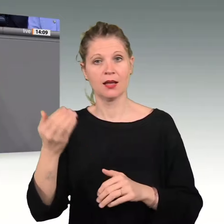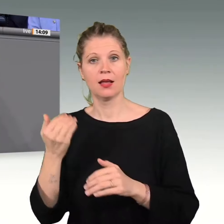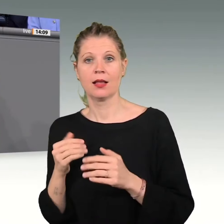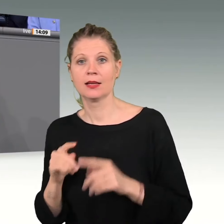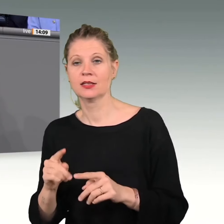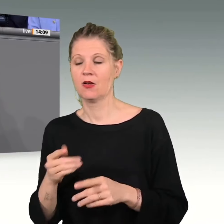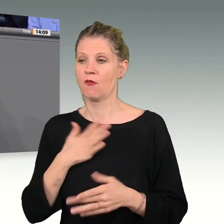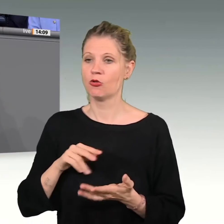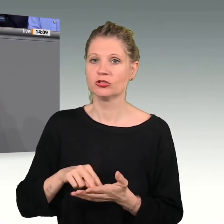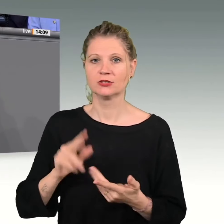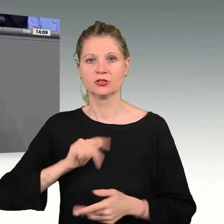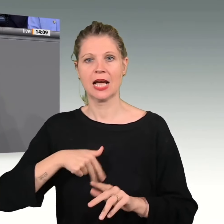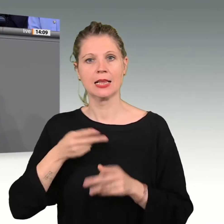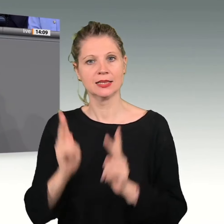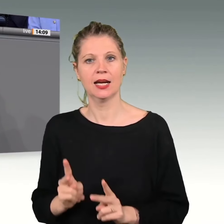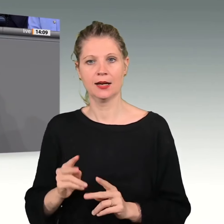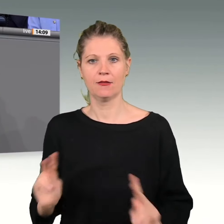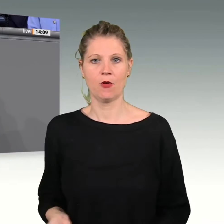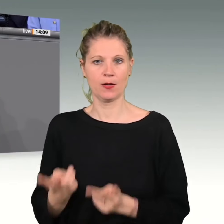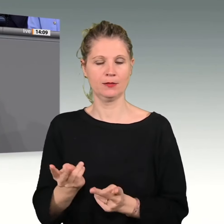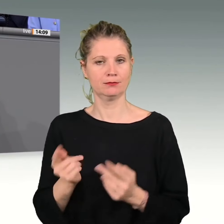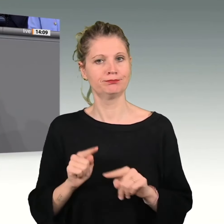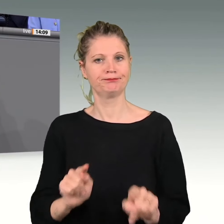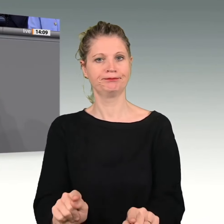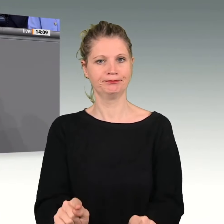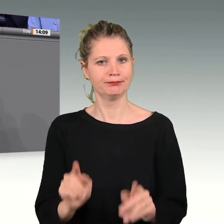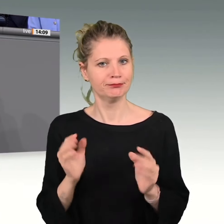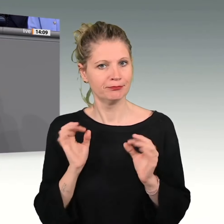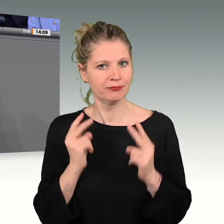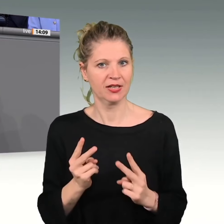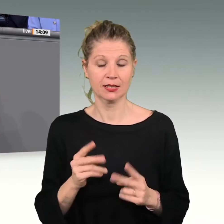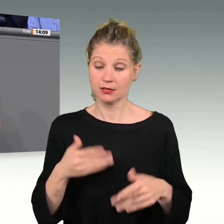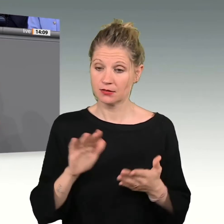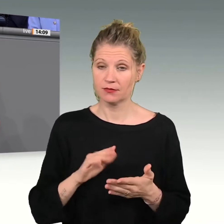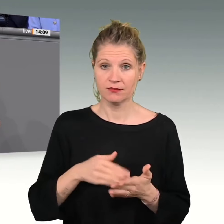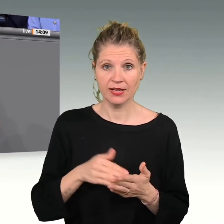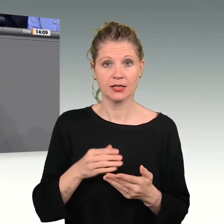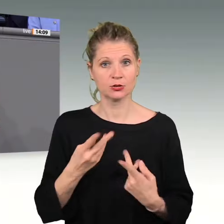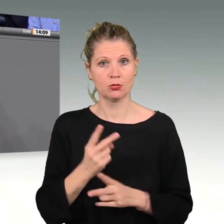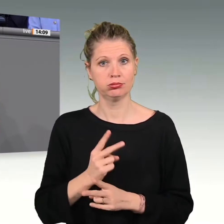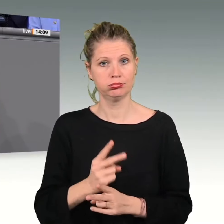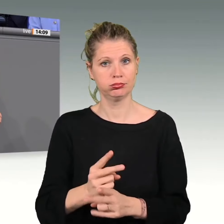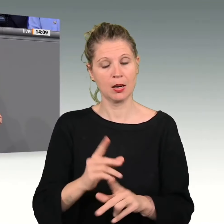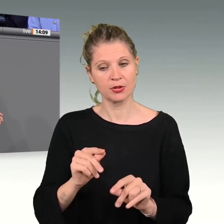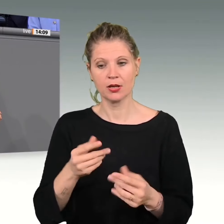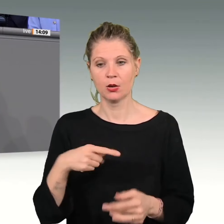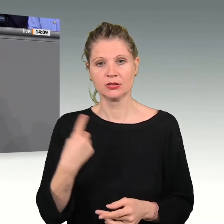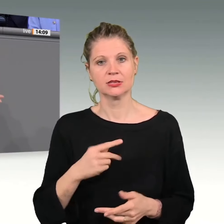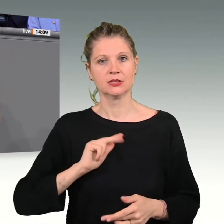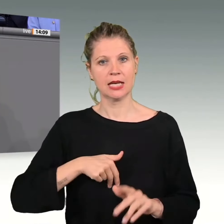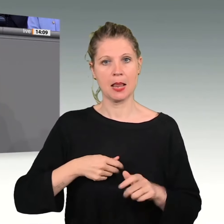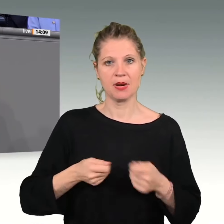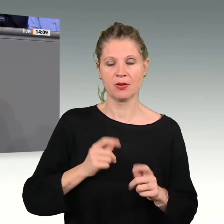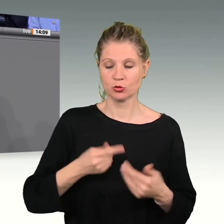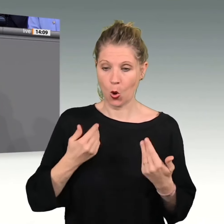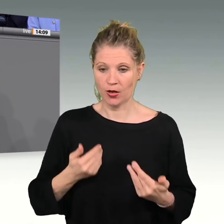soziale Sicherheit zu fördern. Um genau das zu tun und zu erhalten, muss unsere soziale Marktwirtschaft an die heutigen und die